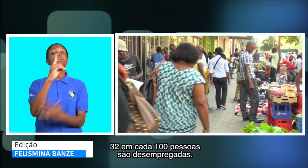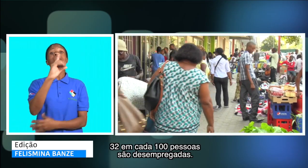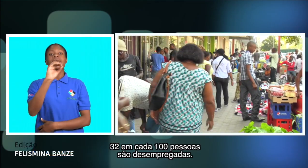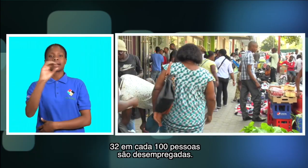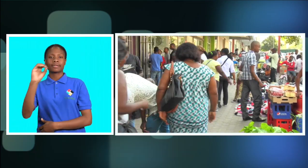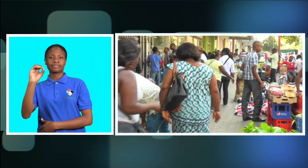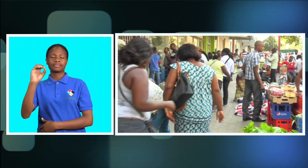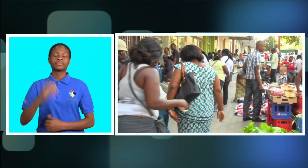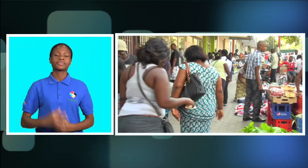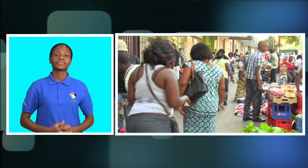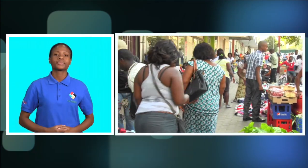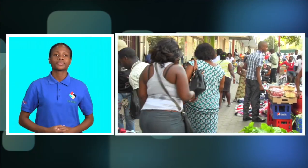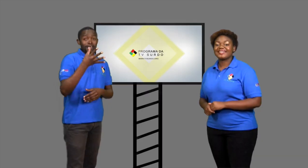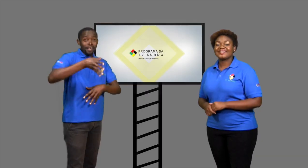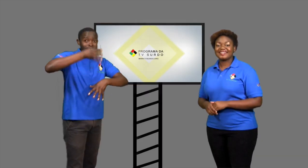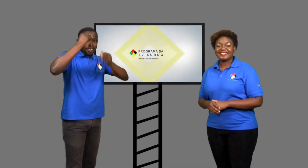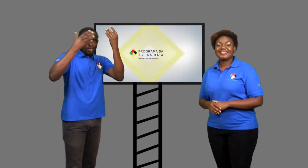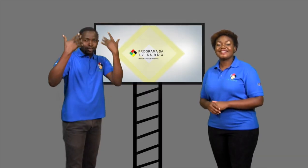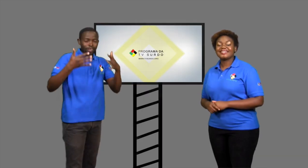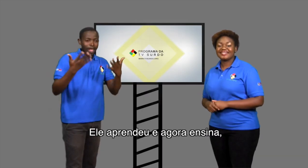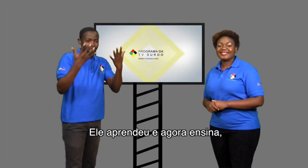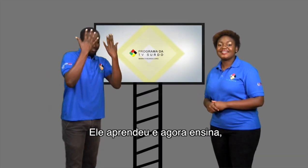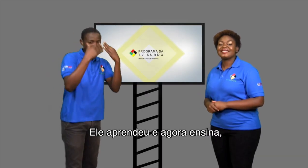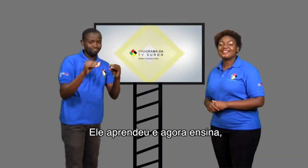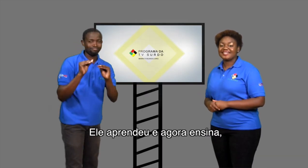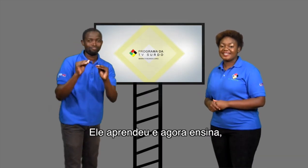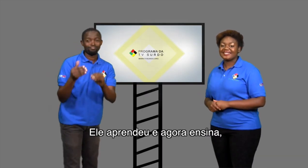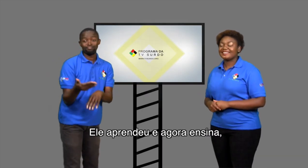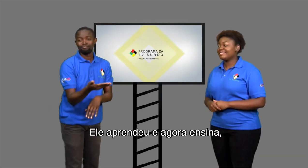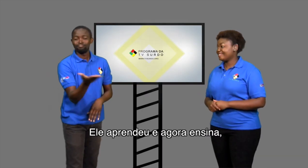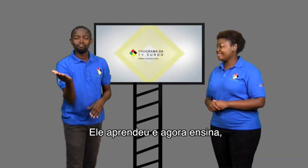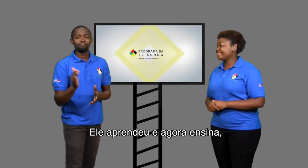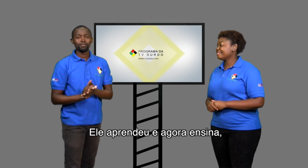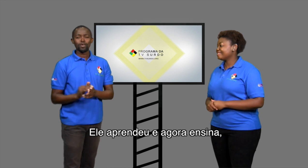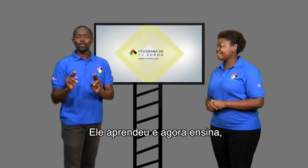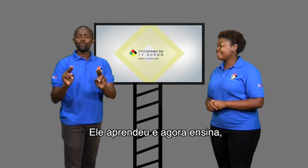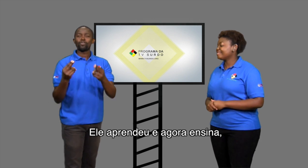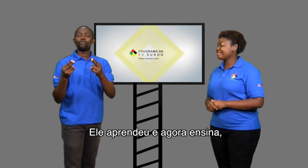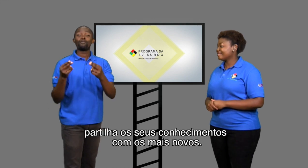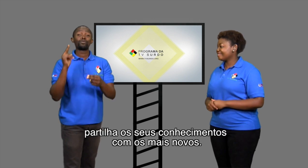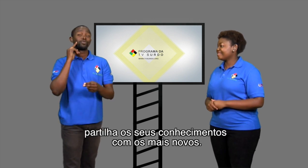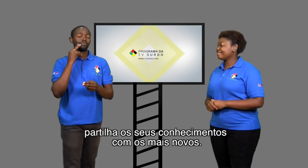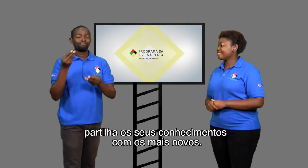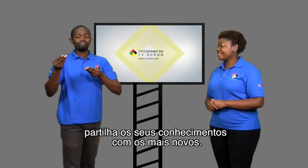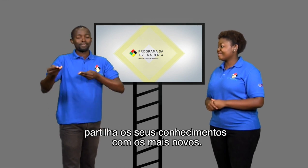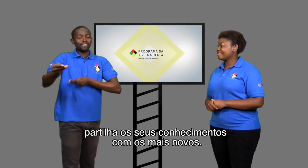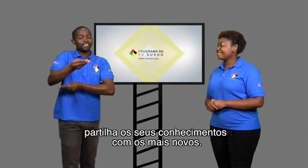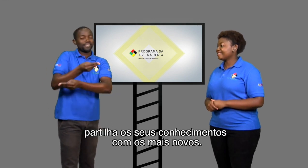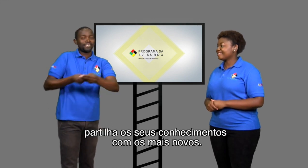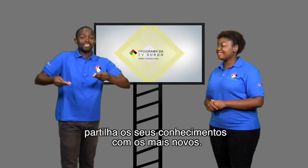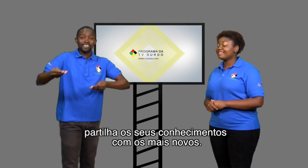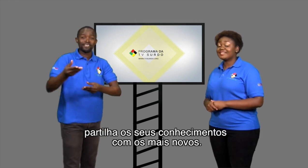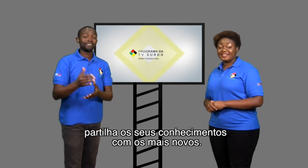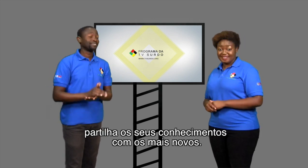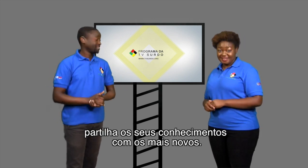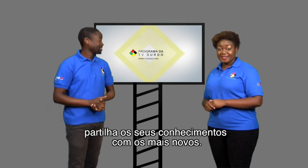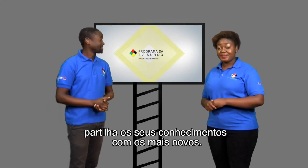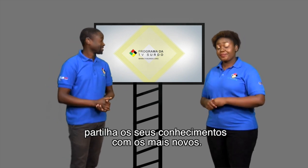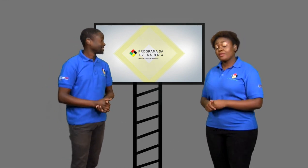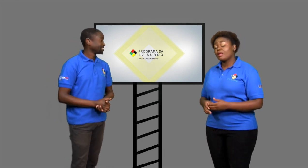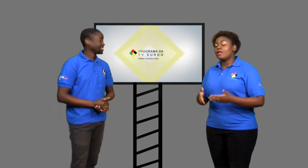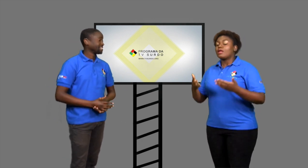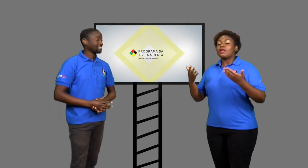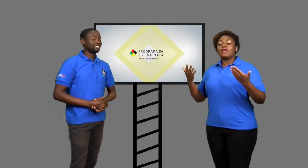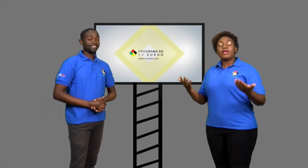pessoas São desempregadas Ele aprendeu E agora ensina Partilhe os seus conhecimentos com os mais